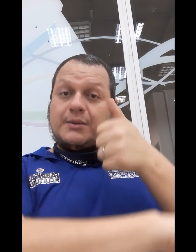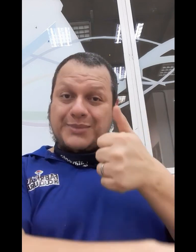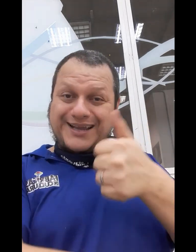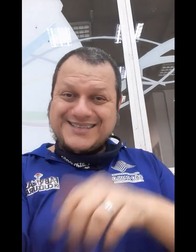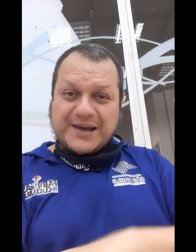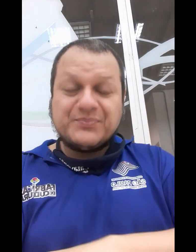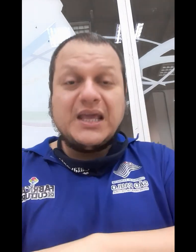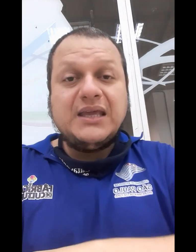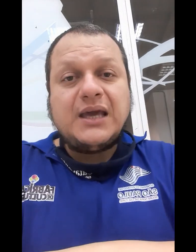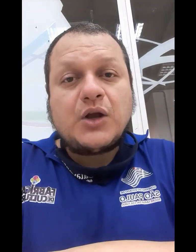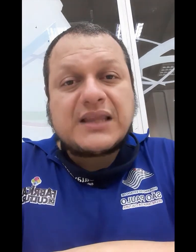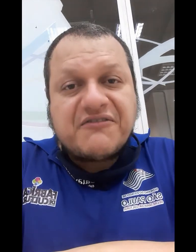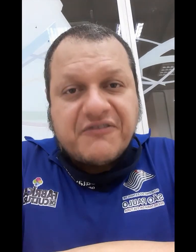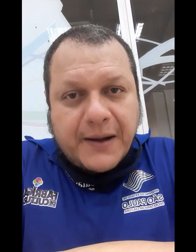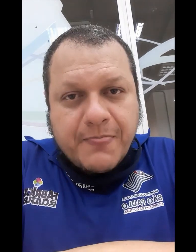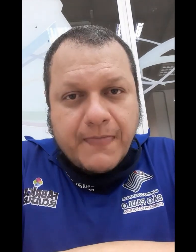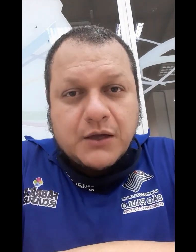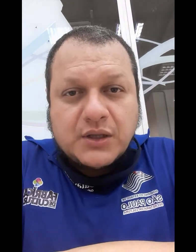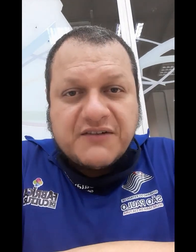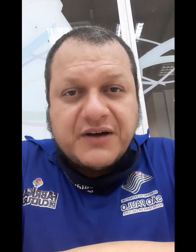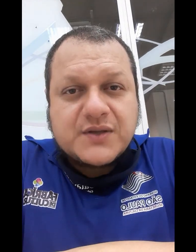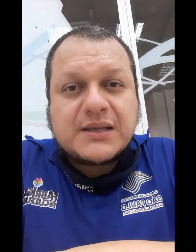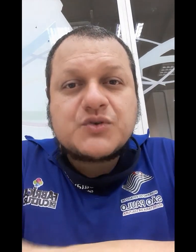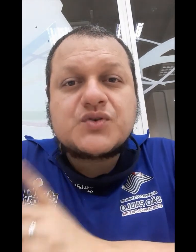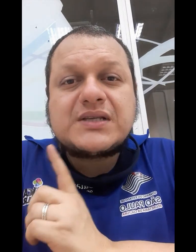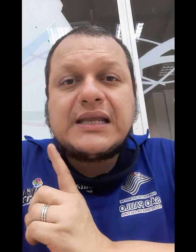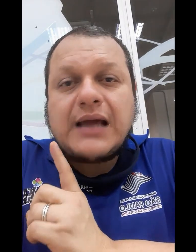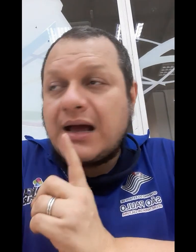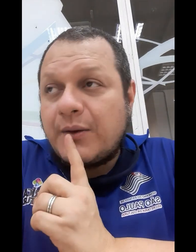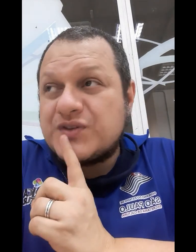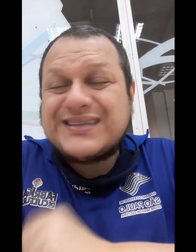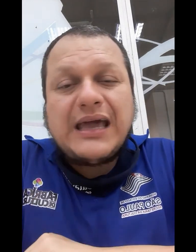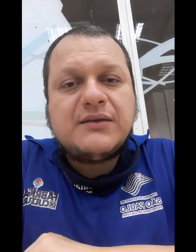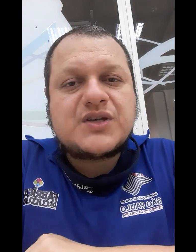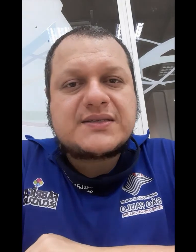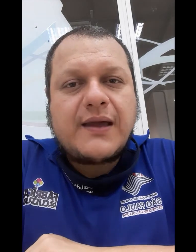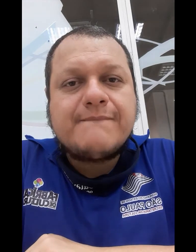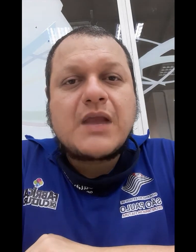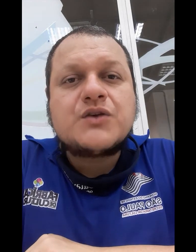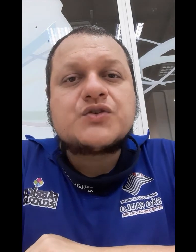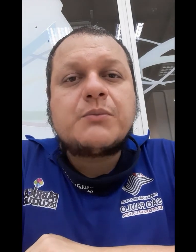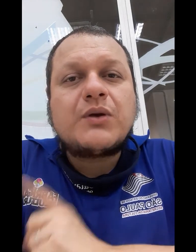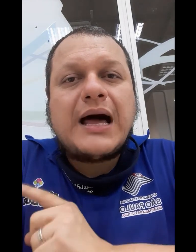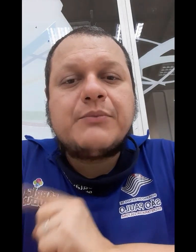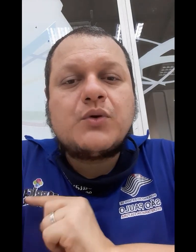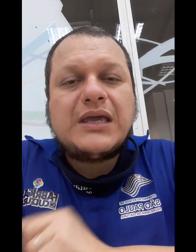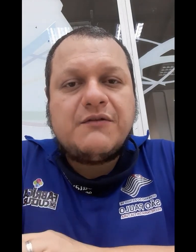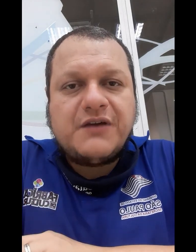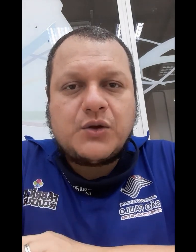Beleza? E a nota fá? A nota fá, nós temos os dentes, né, sobre o lábio inferior.